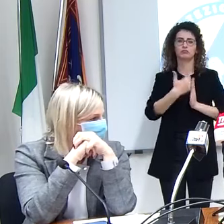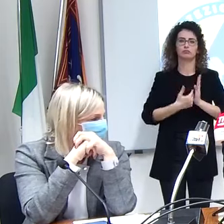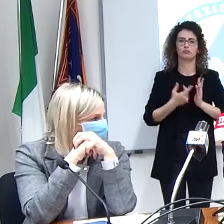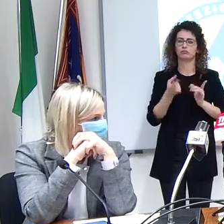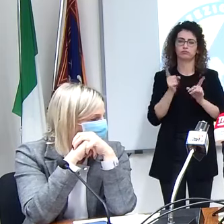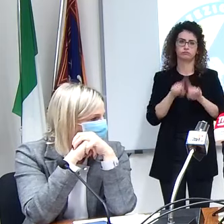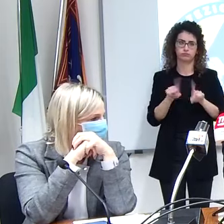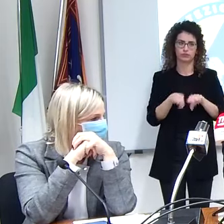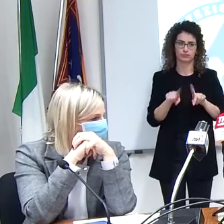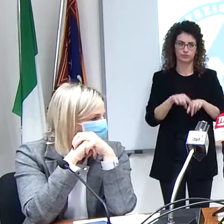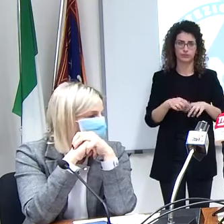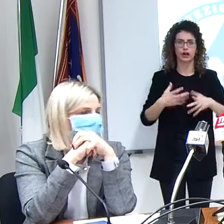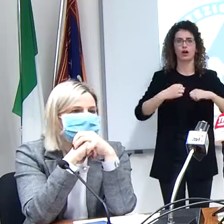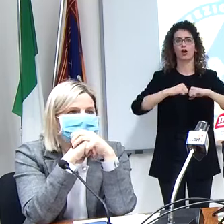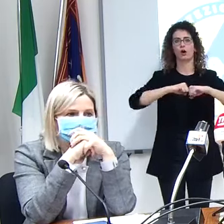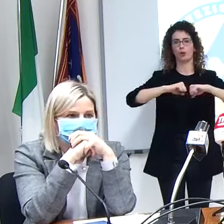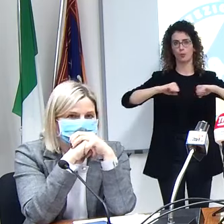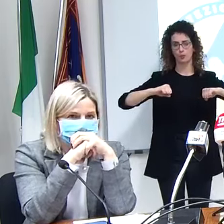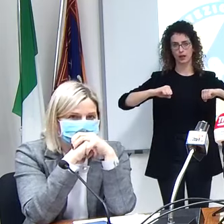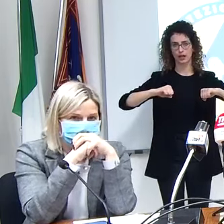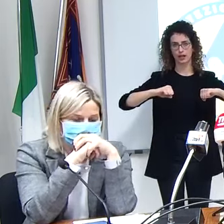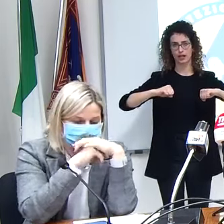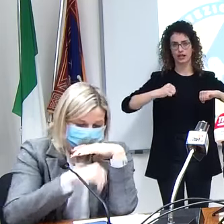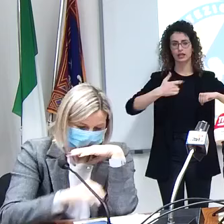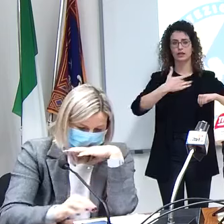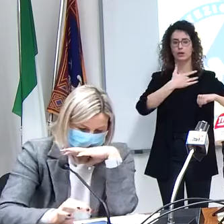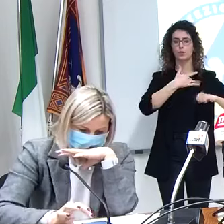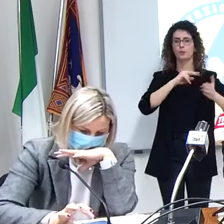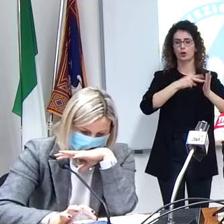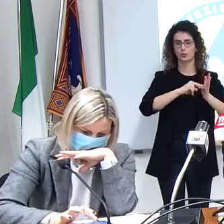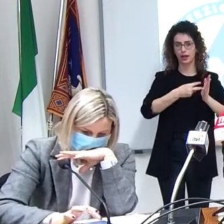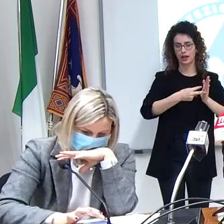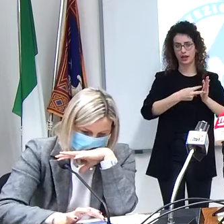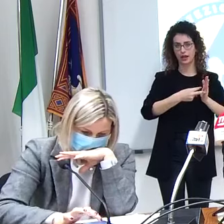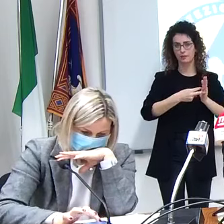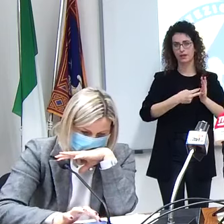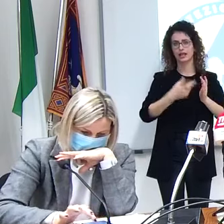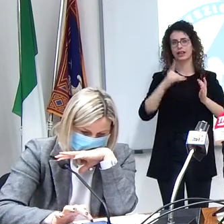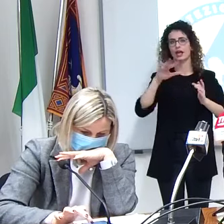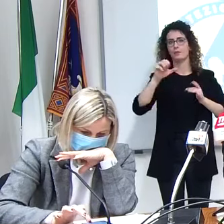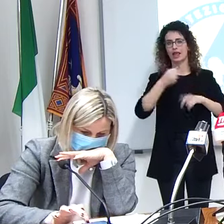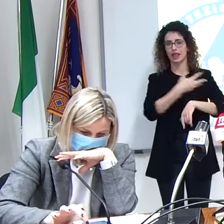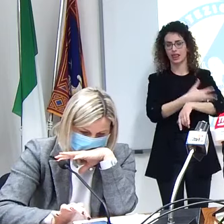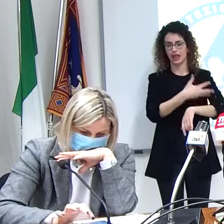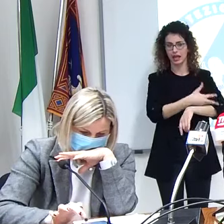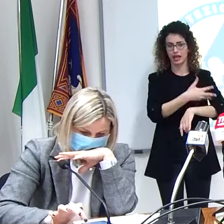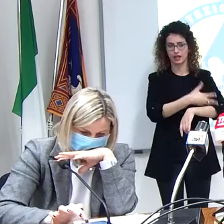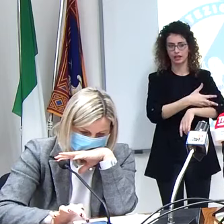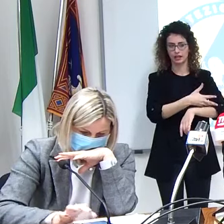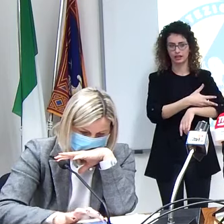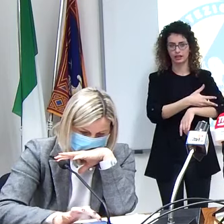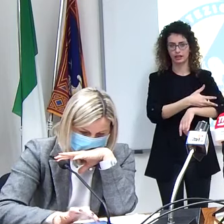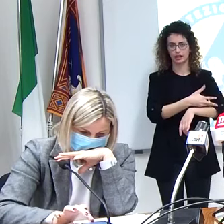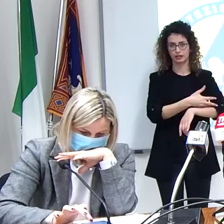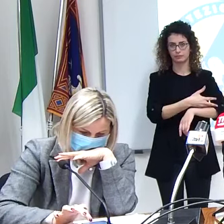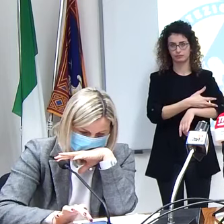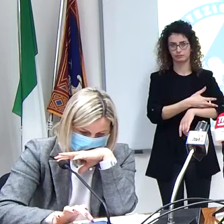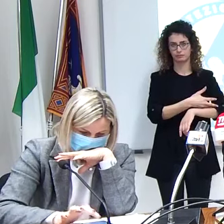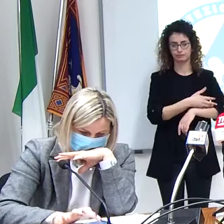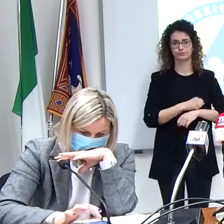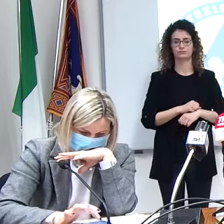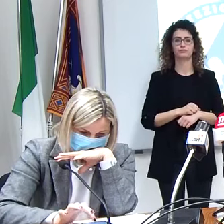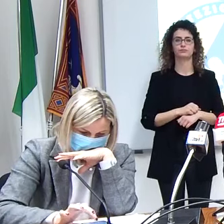stessi l'obesità le cardiopatia il diabete quindi sono i principali